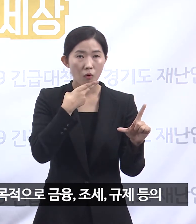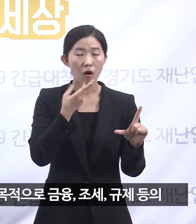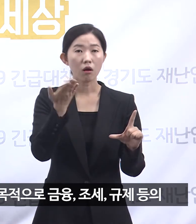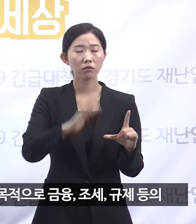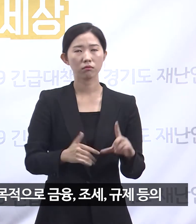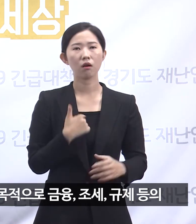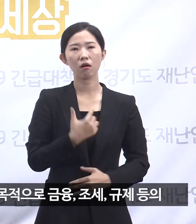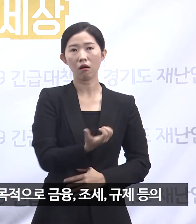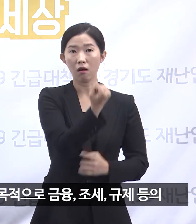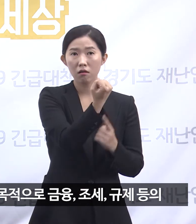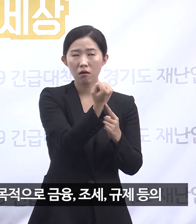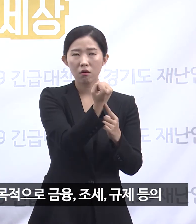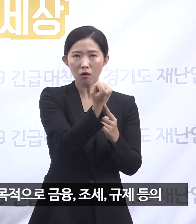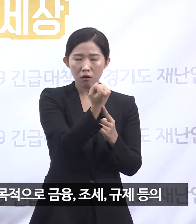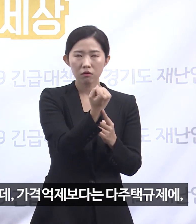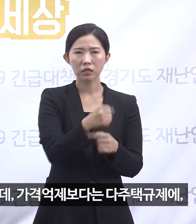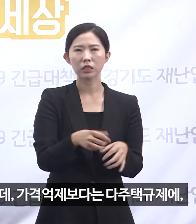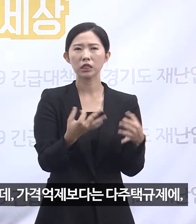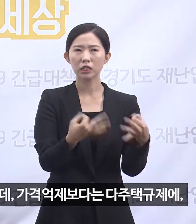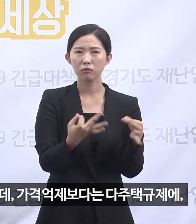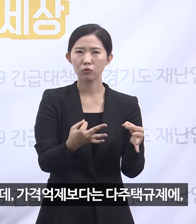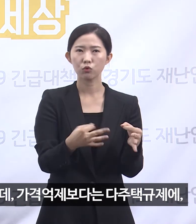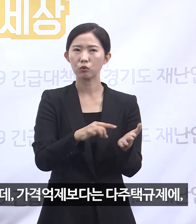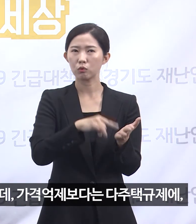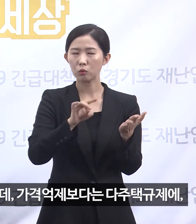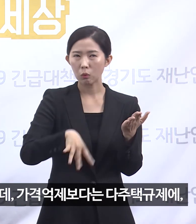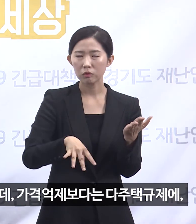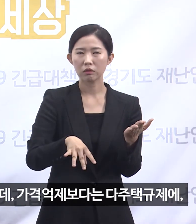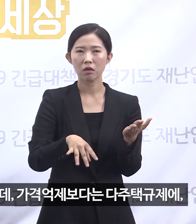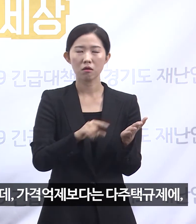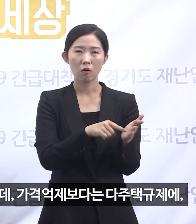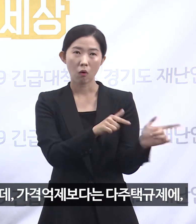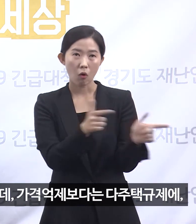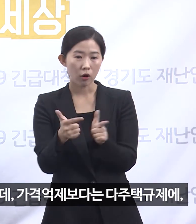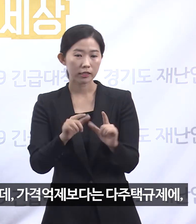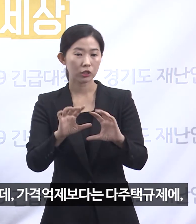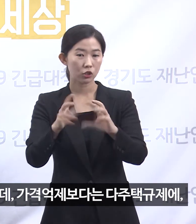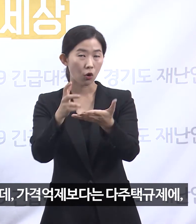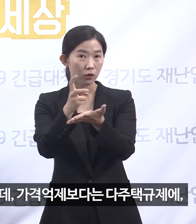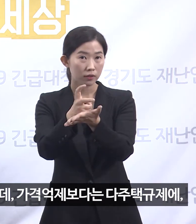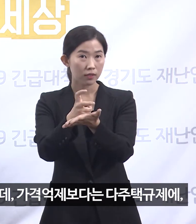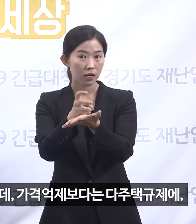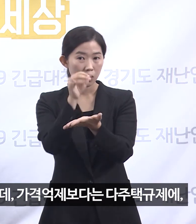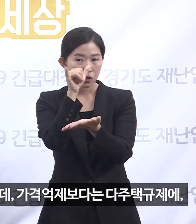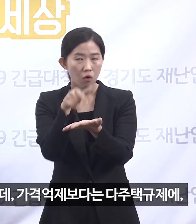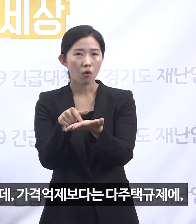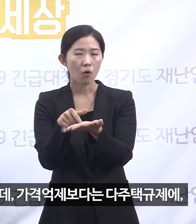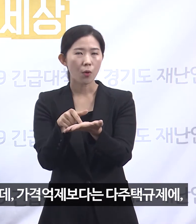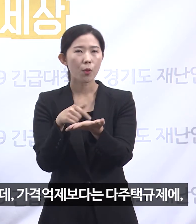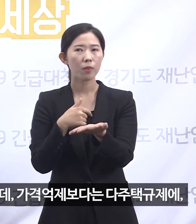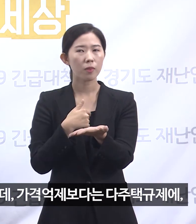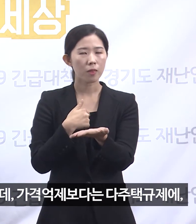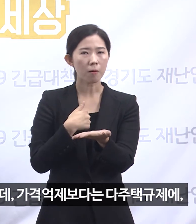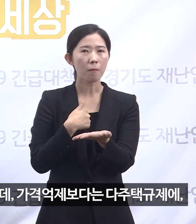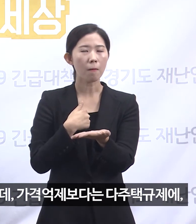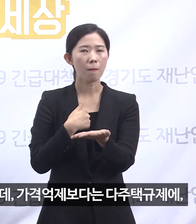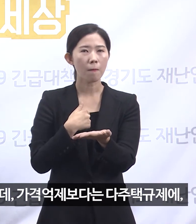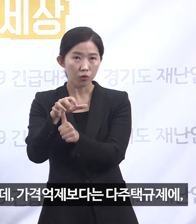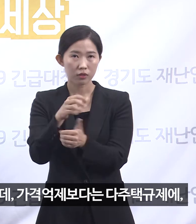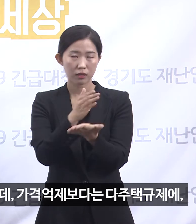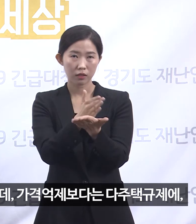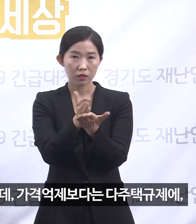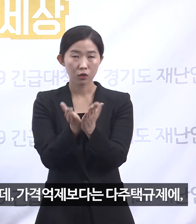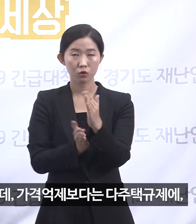금융조세 규제 등의 각종 정책을 필요에 따라서 강도를 정리해서 시행하게 됩니다.